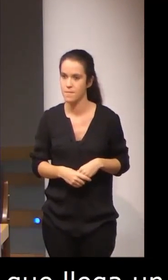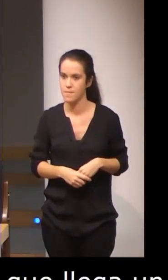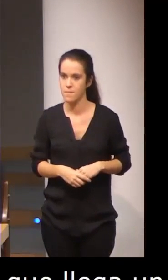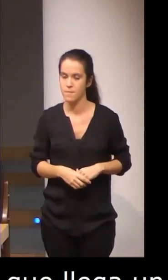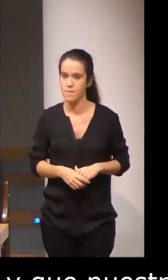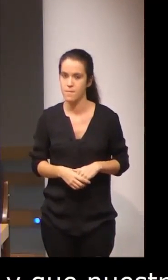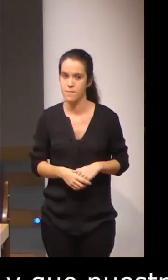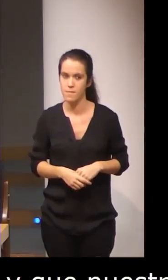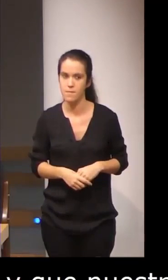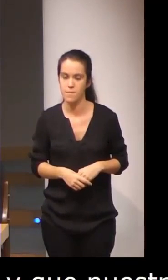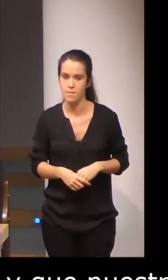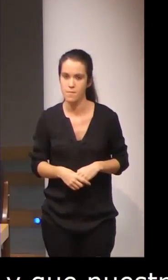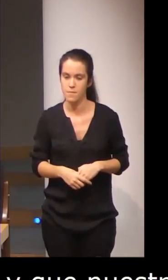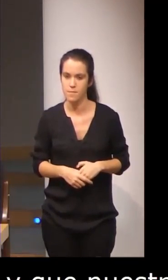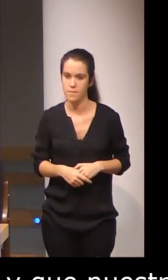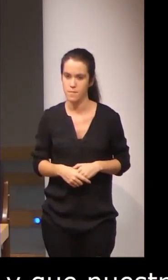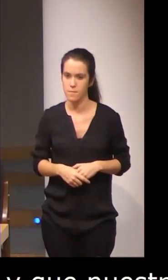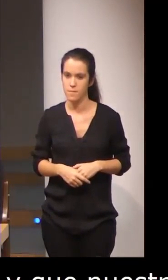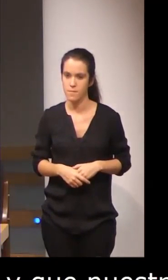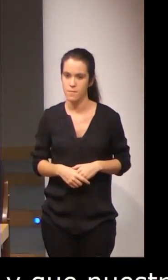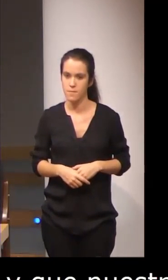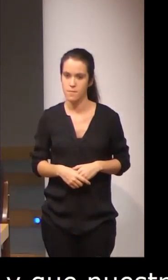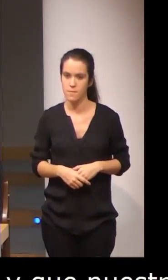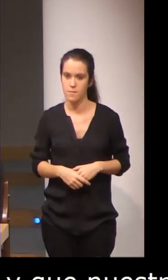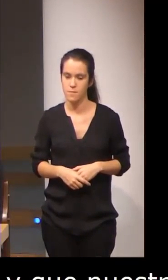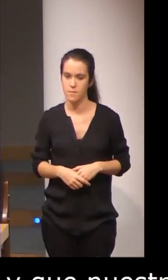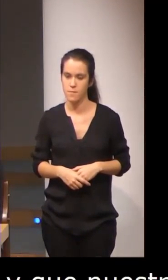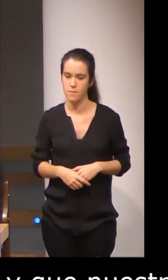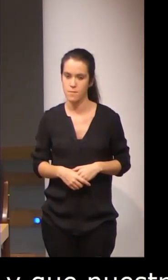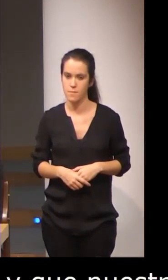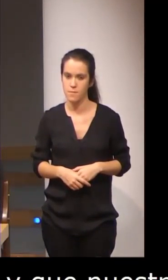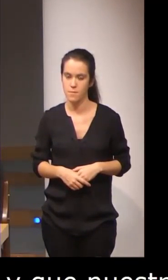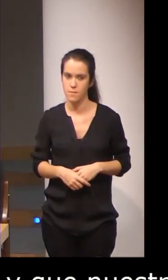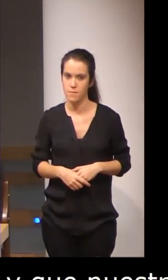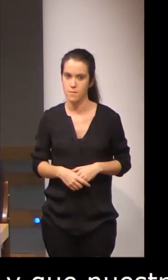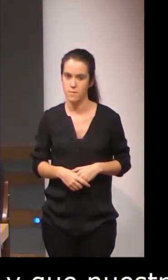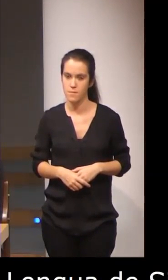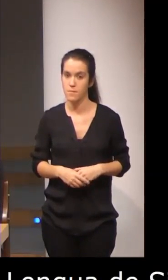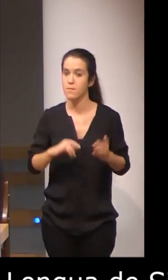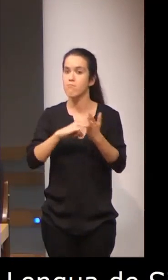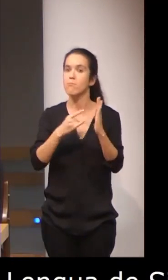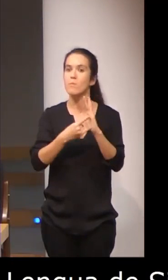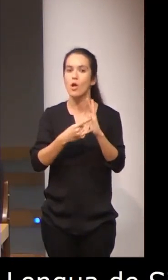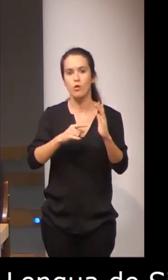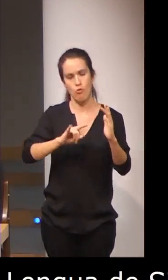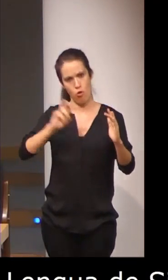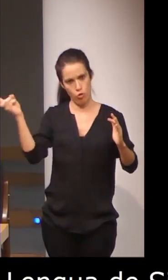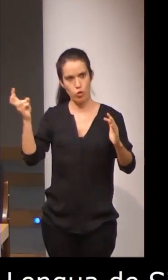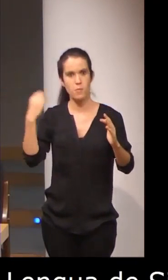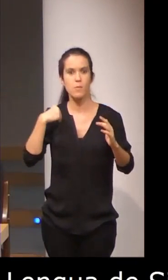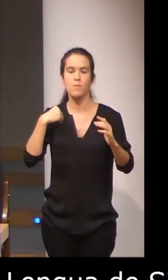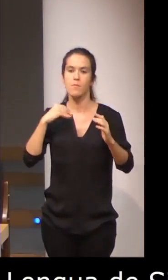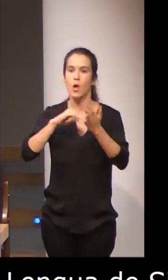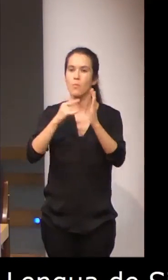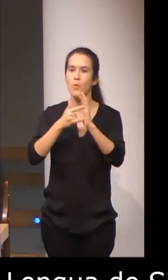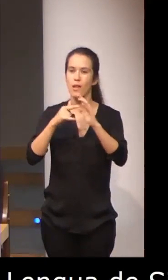otro proyecto, esta vez dentro de un macroproyecto europeo que se llama Percepción